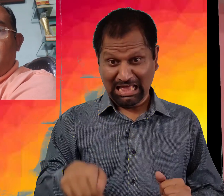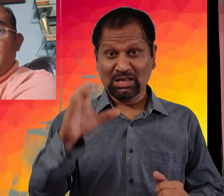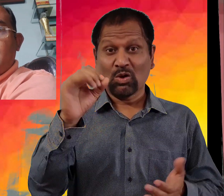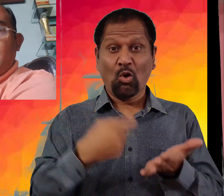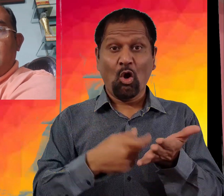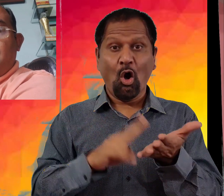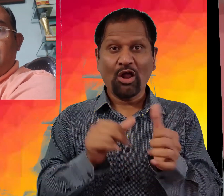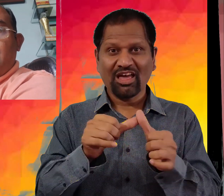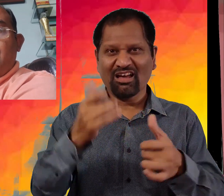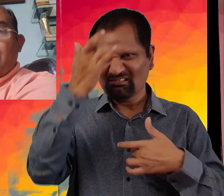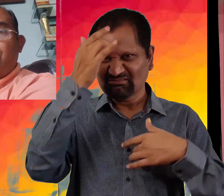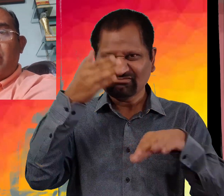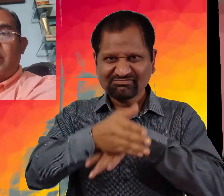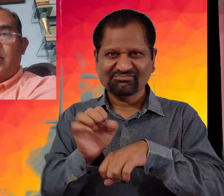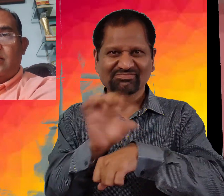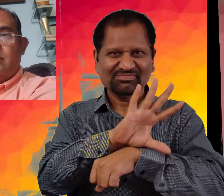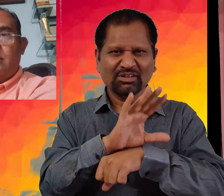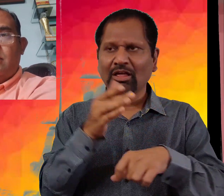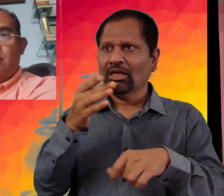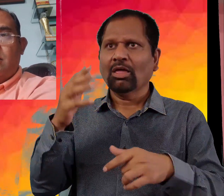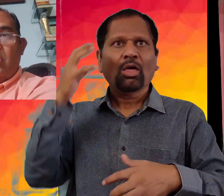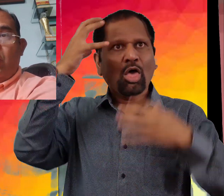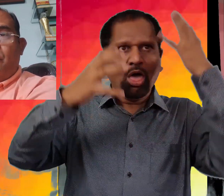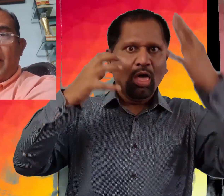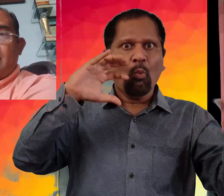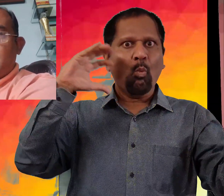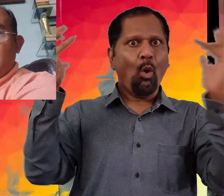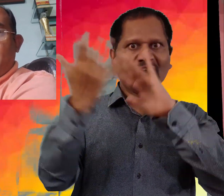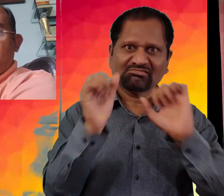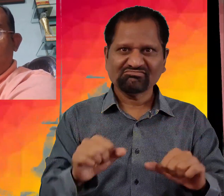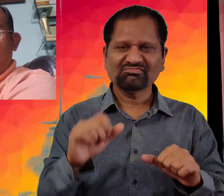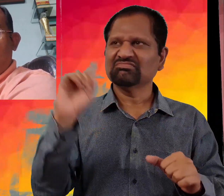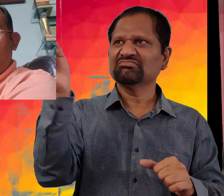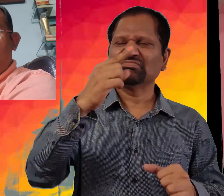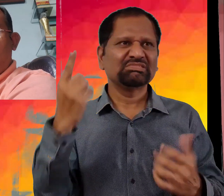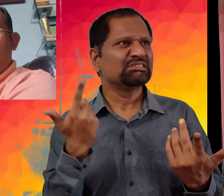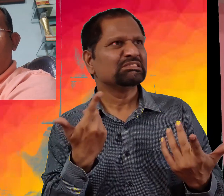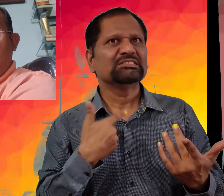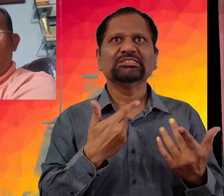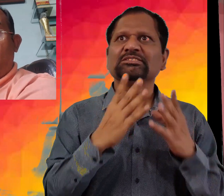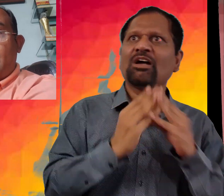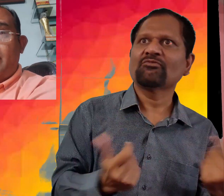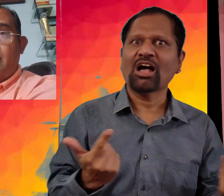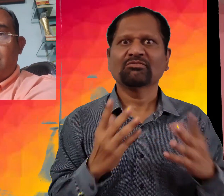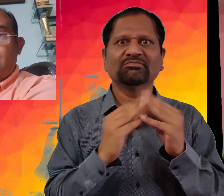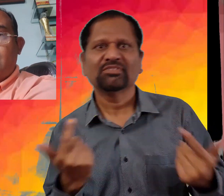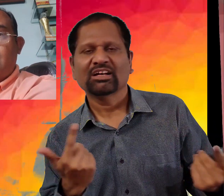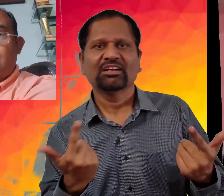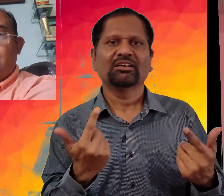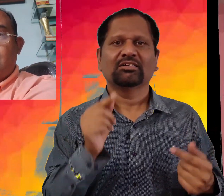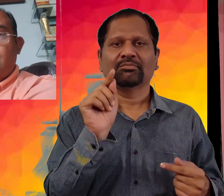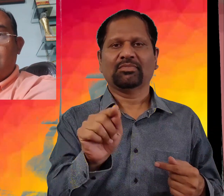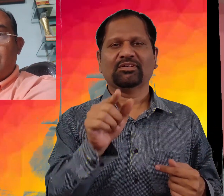آج کرونا وائرس سے پوری دنیا جھوج رہی ہے اپائے کسی کے پاس نہیں ایک اپائے ہے